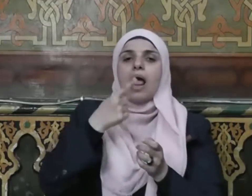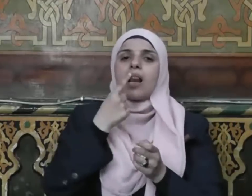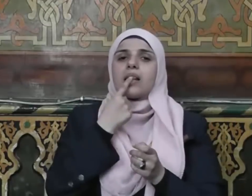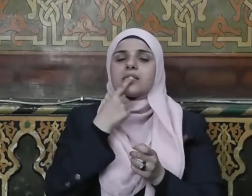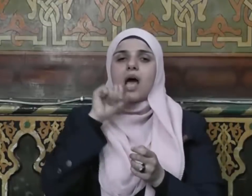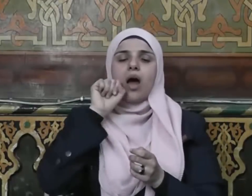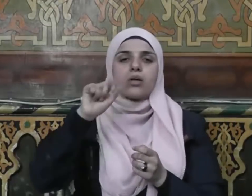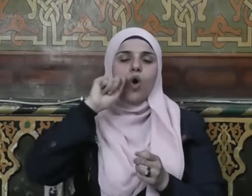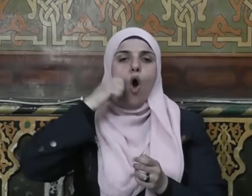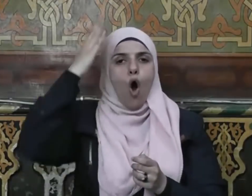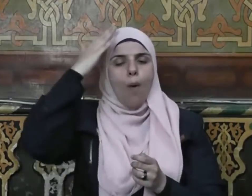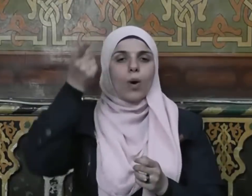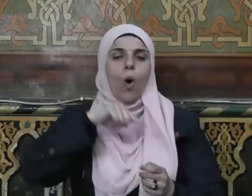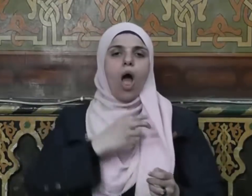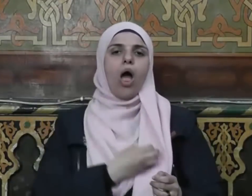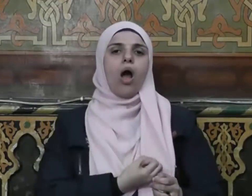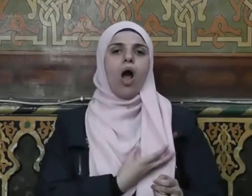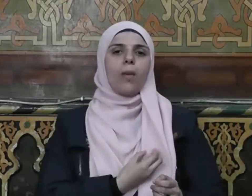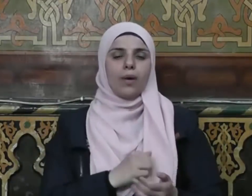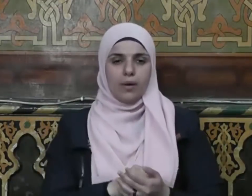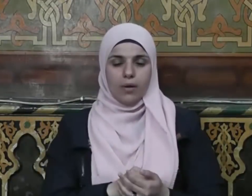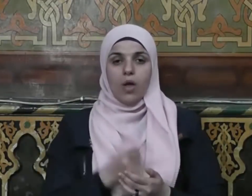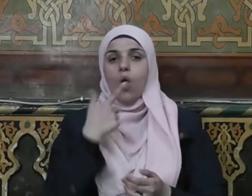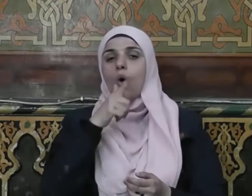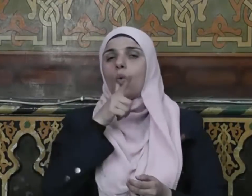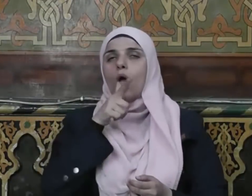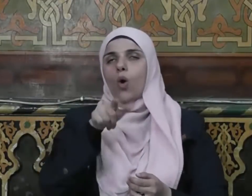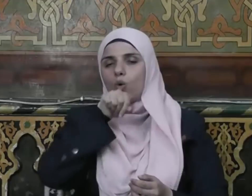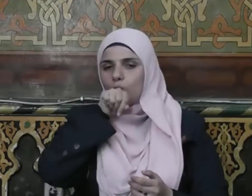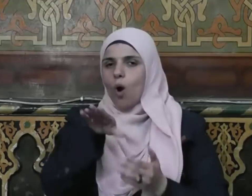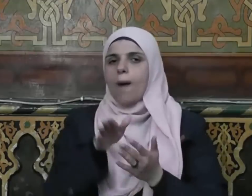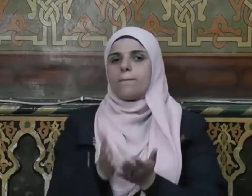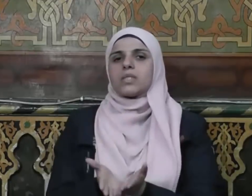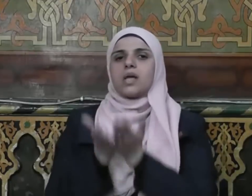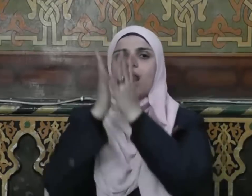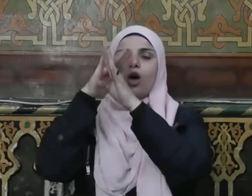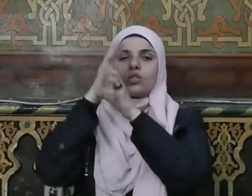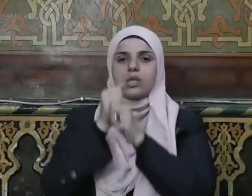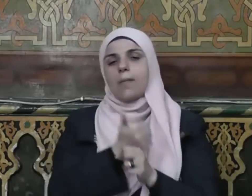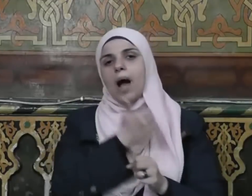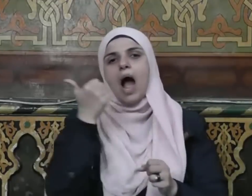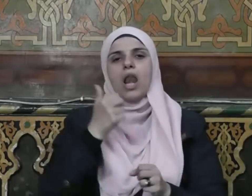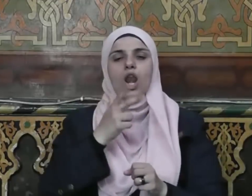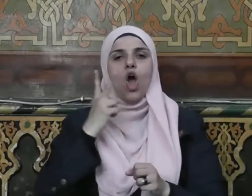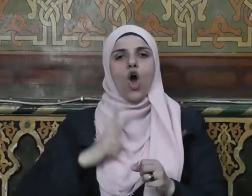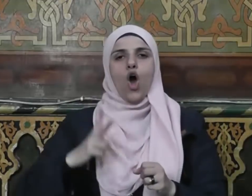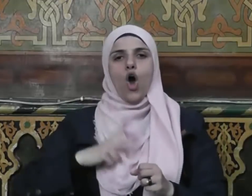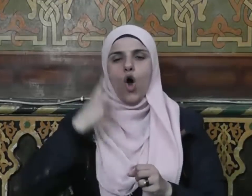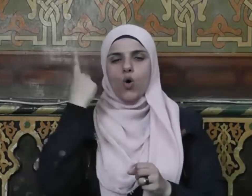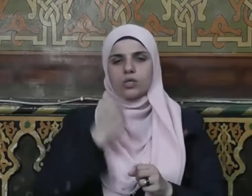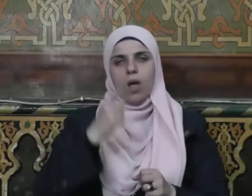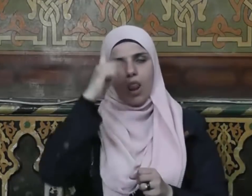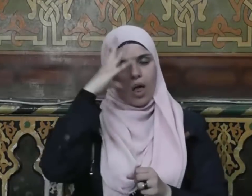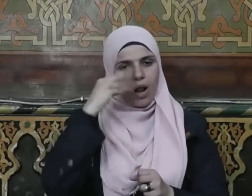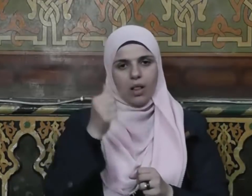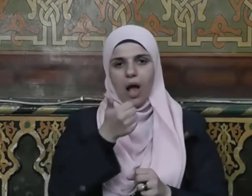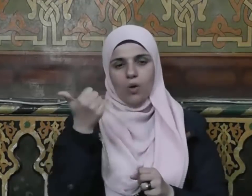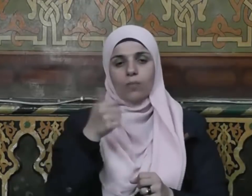لسان عمر وقلبه ويقول صلى الله عليه وسلم عن عثمان رضي الله عنه